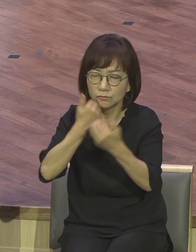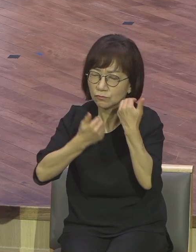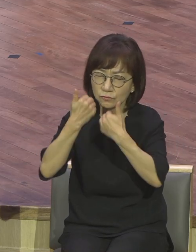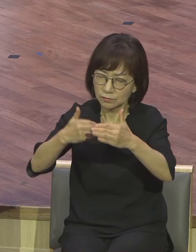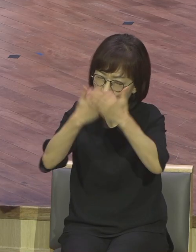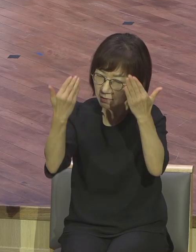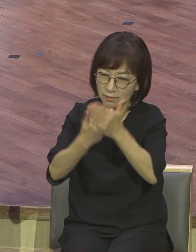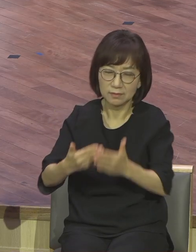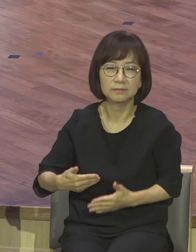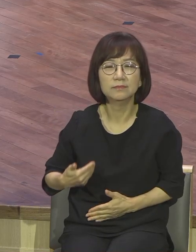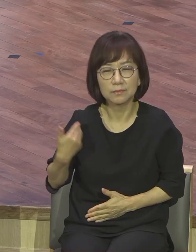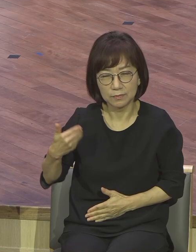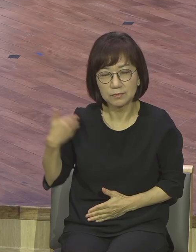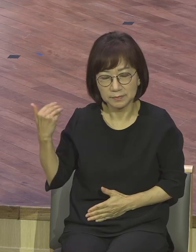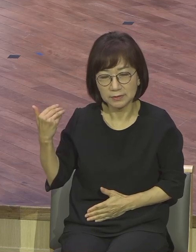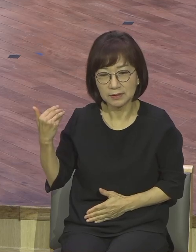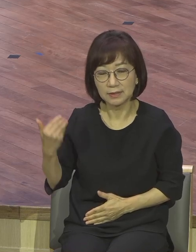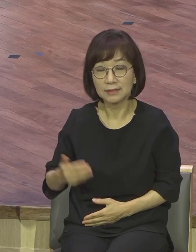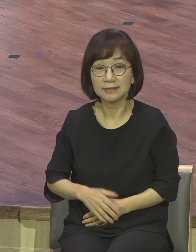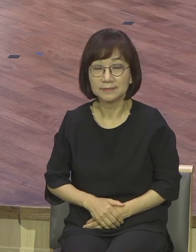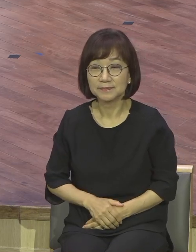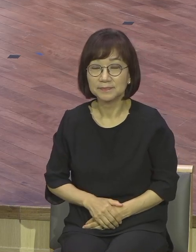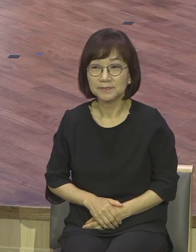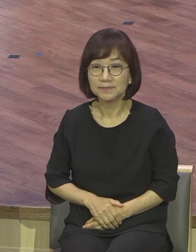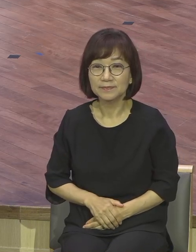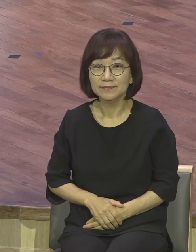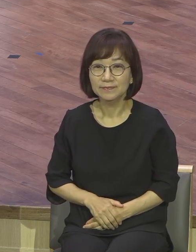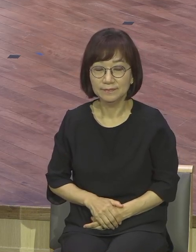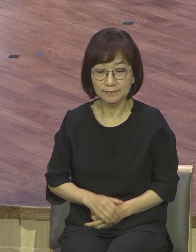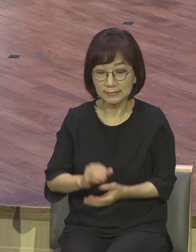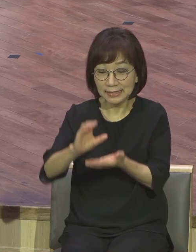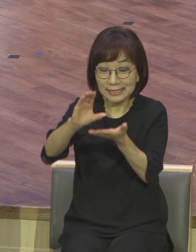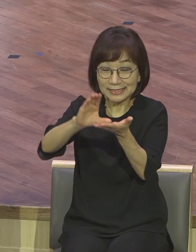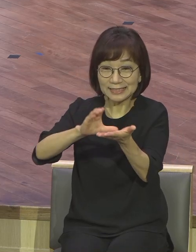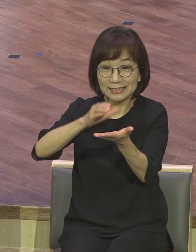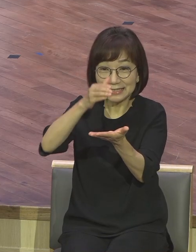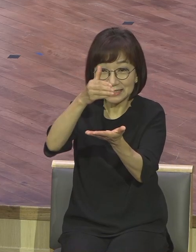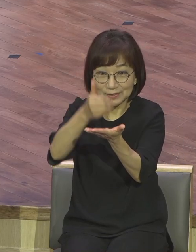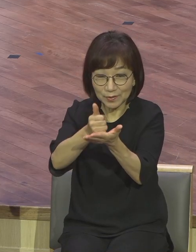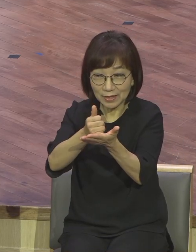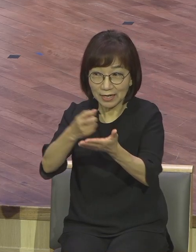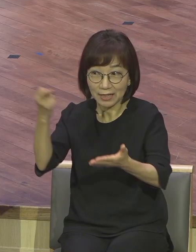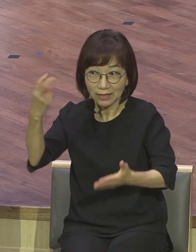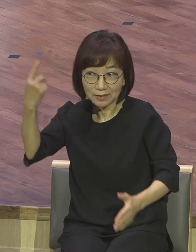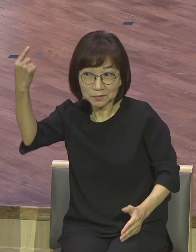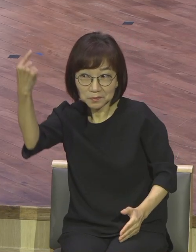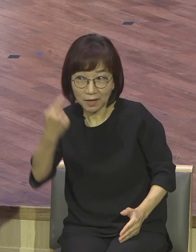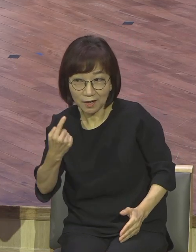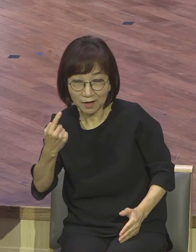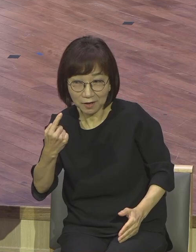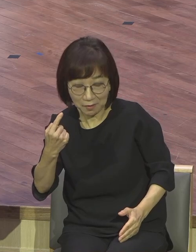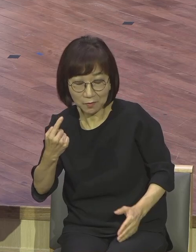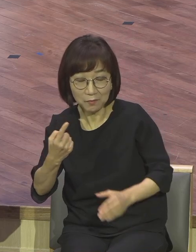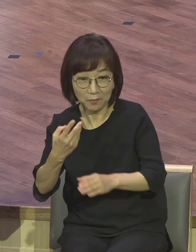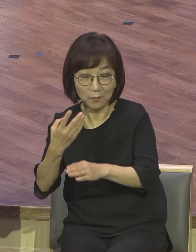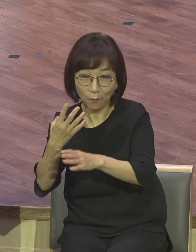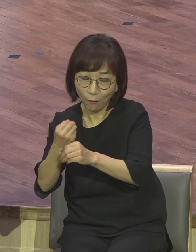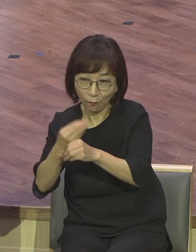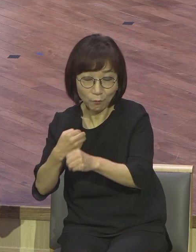그래서 이런 말이 있습니다. 그리스도의 재림은 어느 날이나 가능하고 어떤 날도 배제되어 있지 않다.